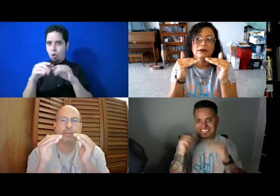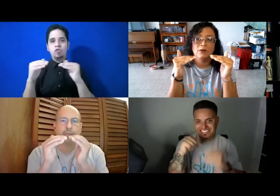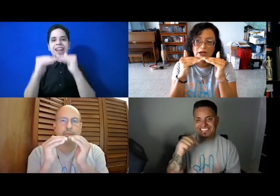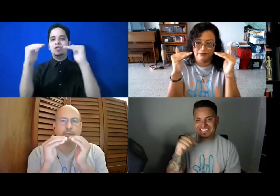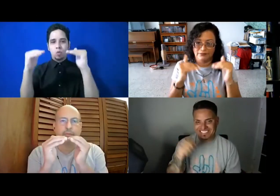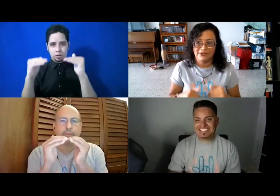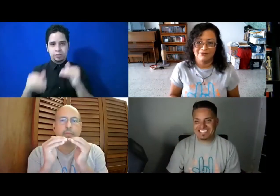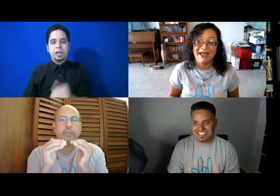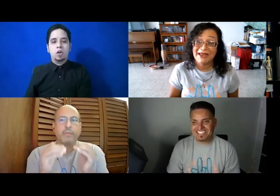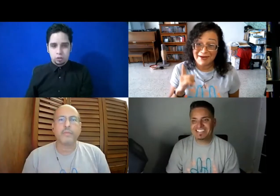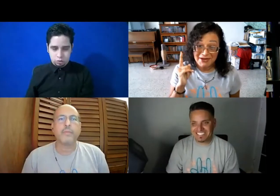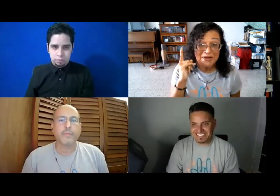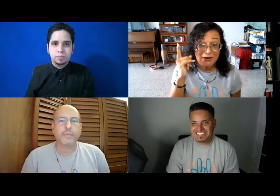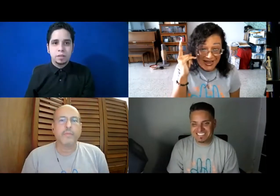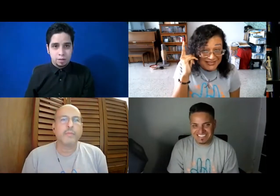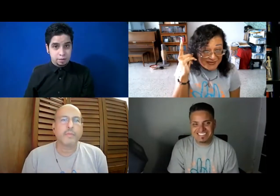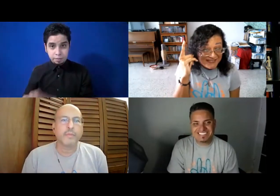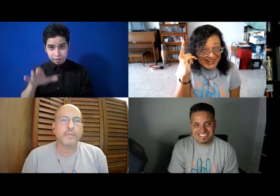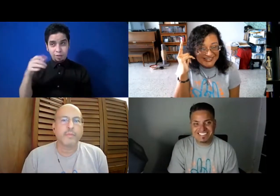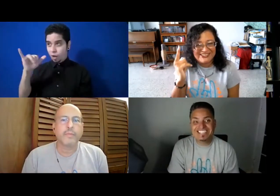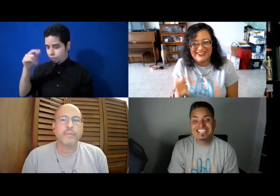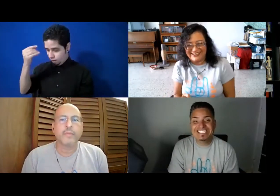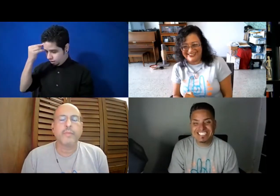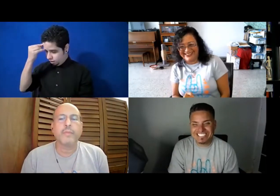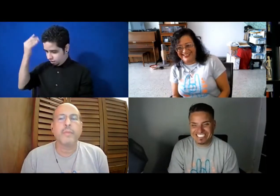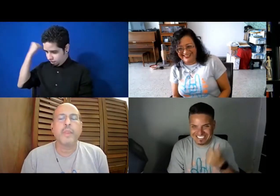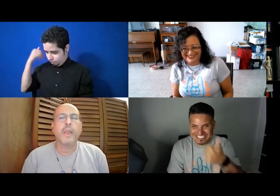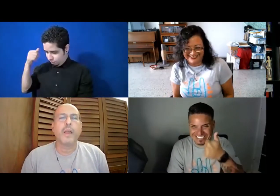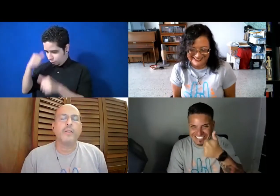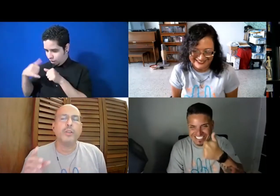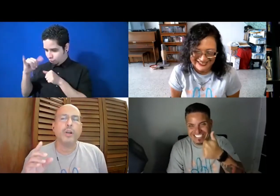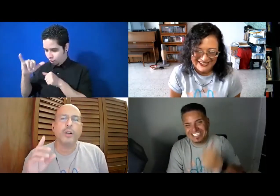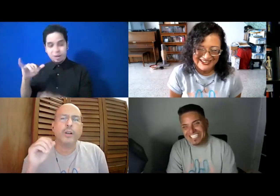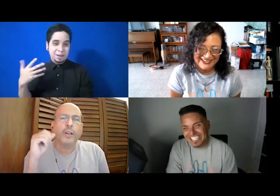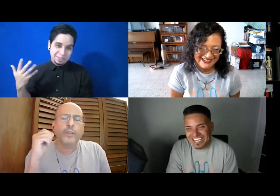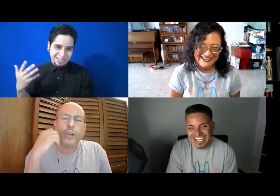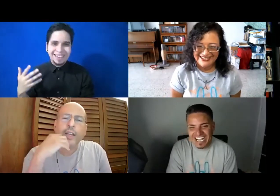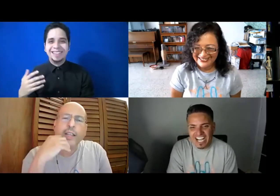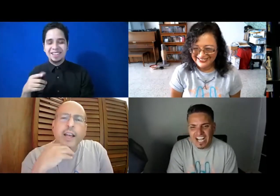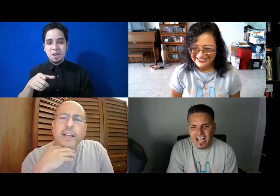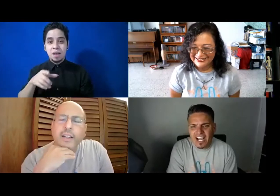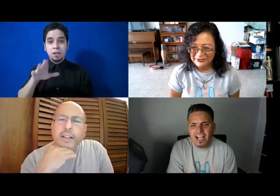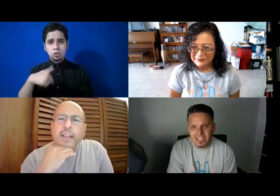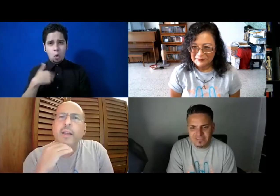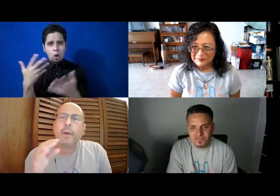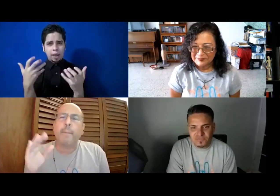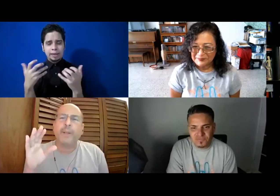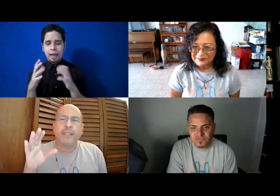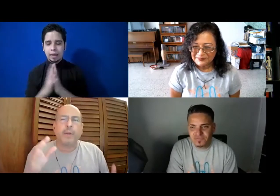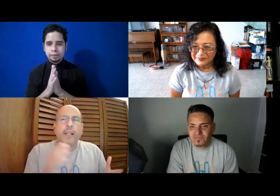Igual. Me acuerdo, me acuerdo. Yo quería empezar, ¿verdad?